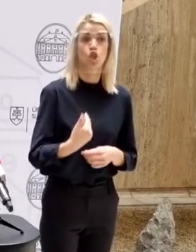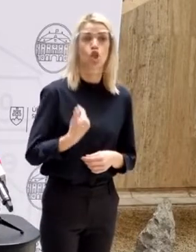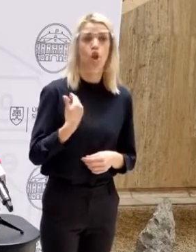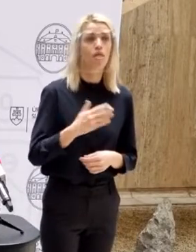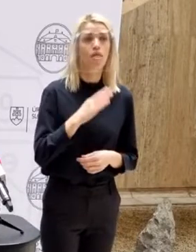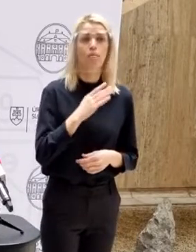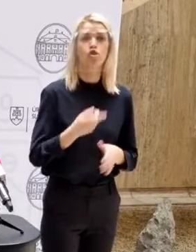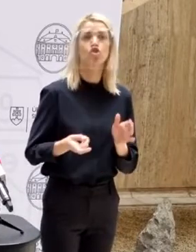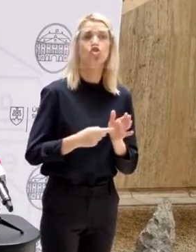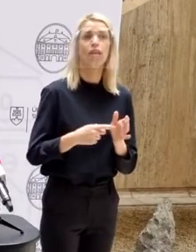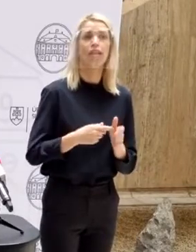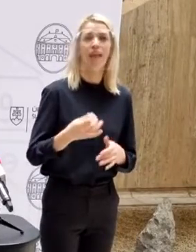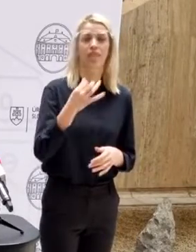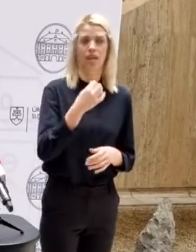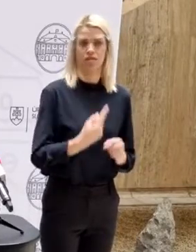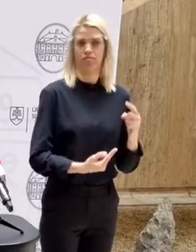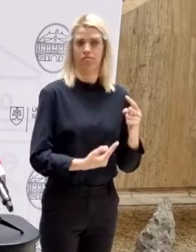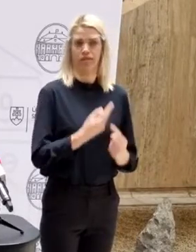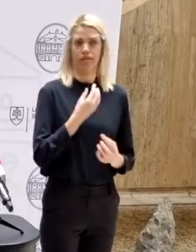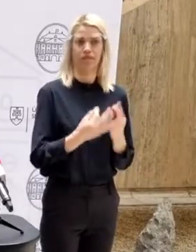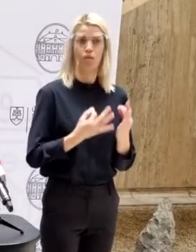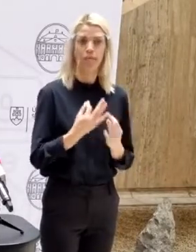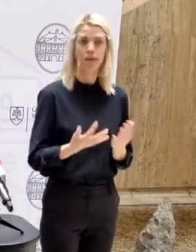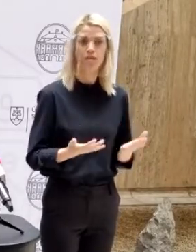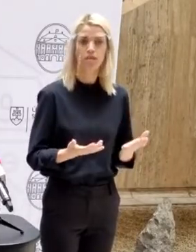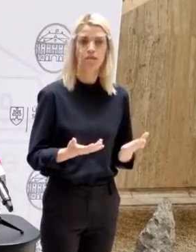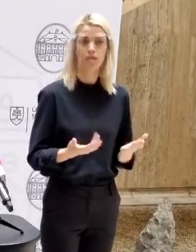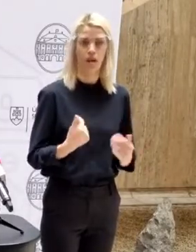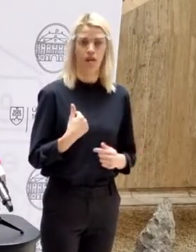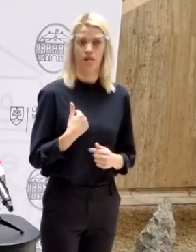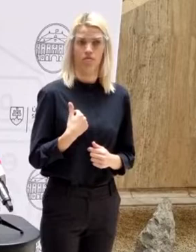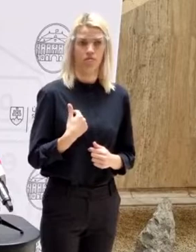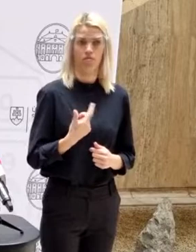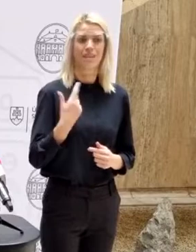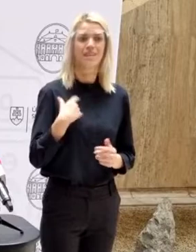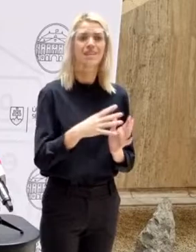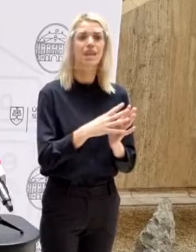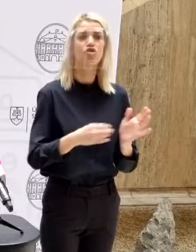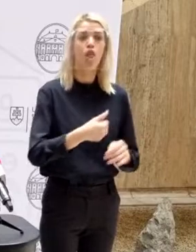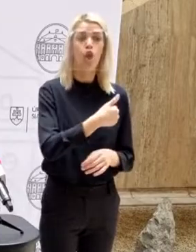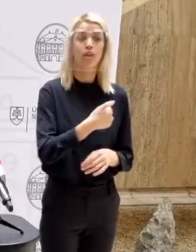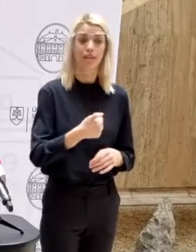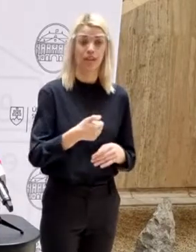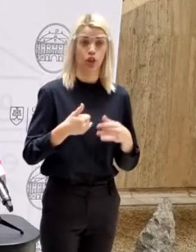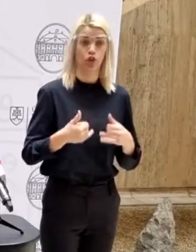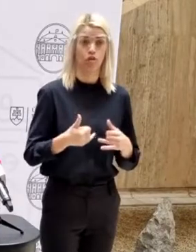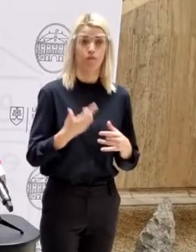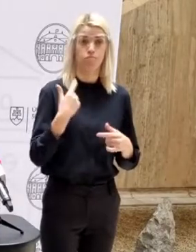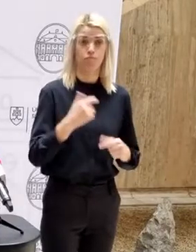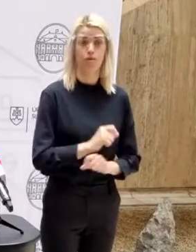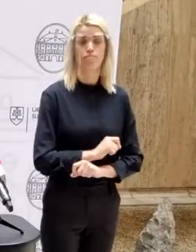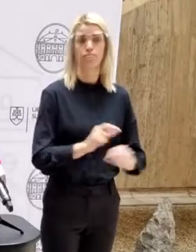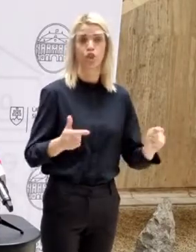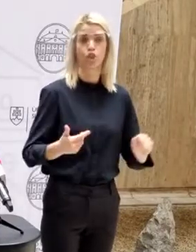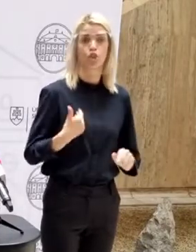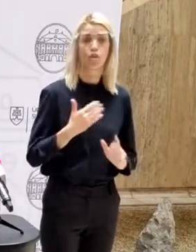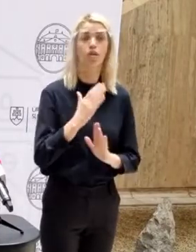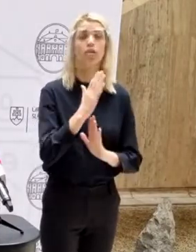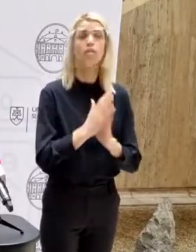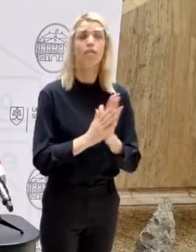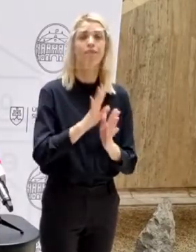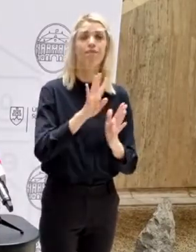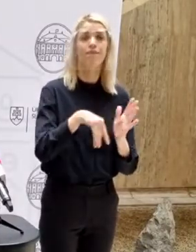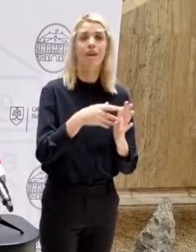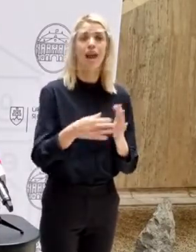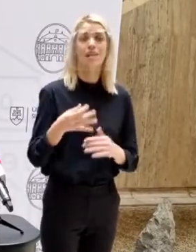nemôžu požiadať o testy alebo niečo podobné. Prosím vás, my sme posielali na začiatku týždňa avizoškolám, aby nám vykazovali